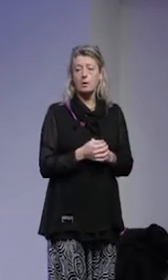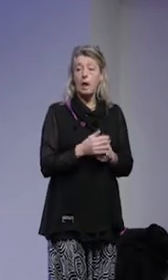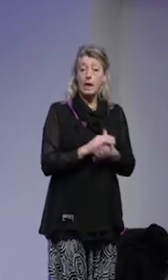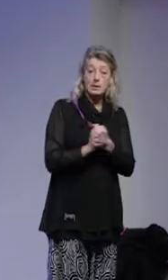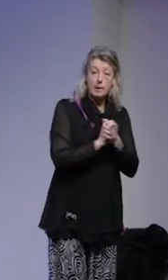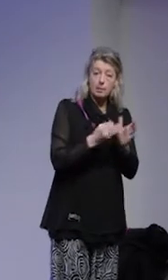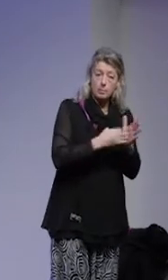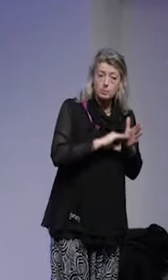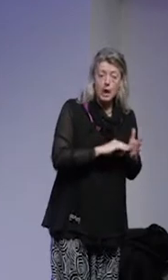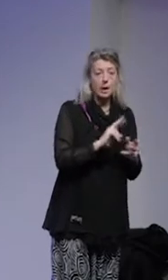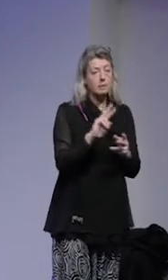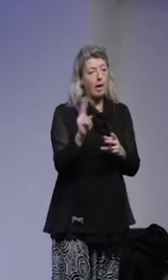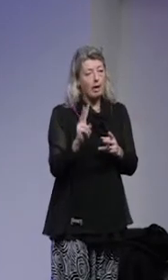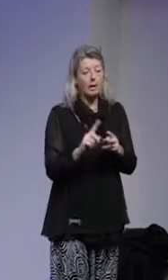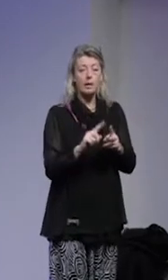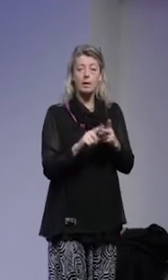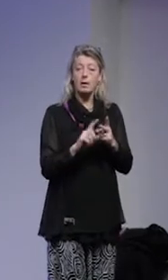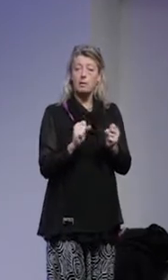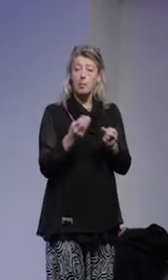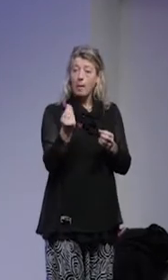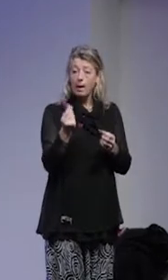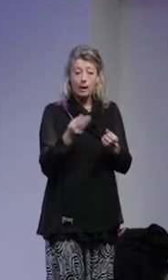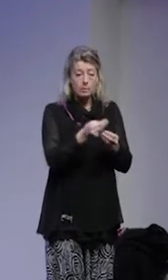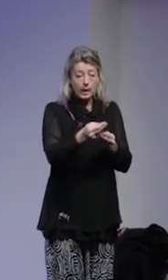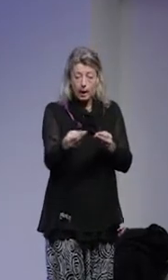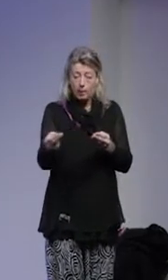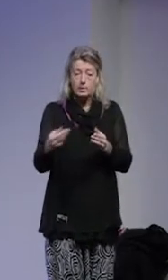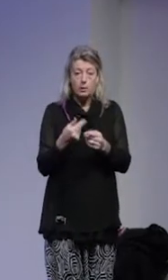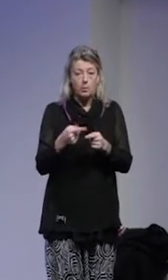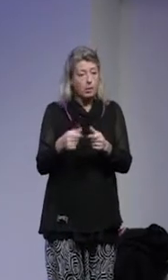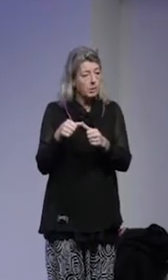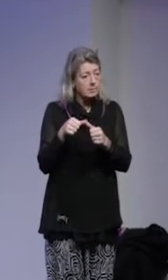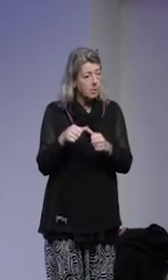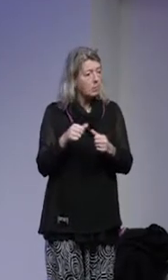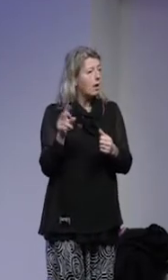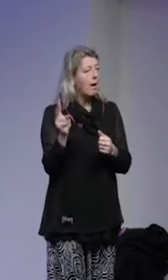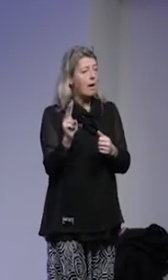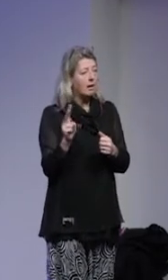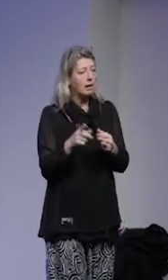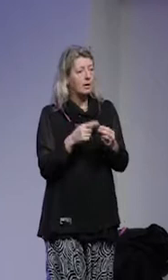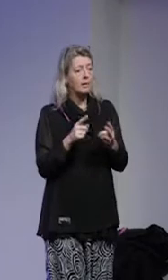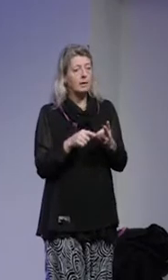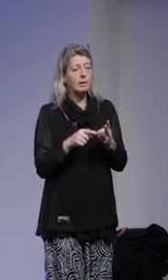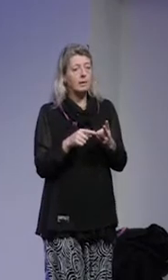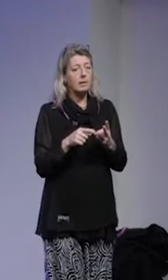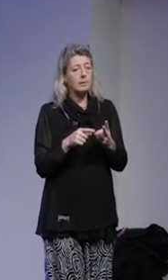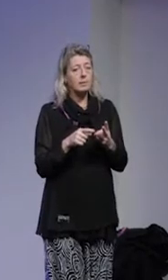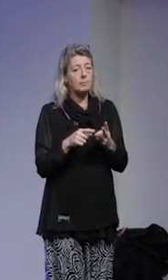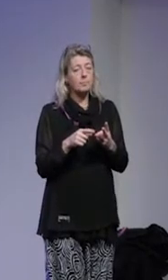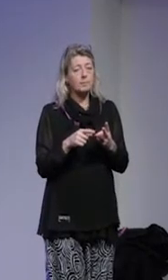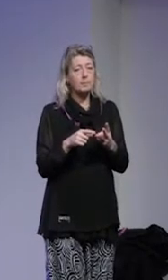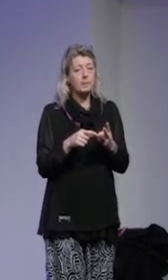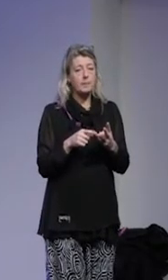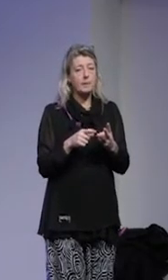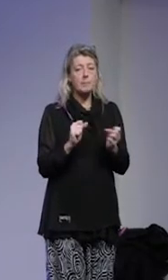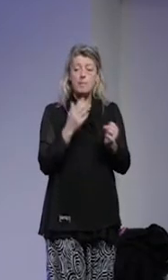gemensamma projekt, rör det sig om att dela pengar till olika organisationer, eller handlar det om